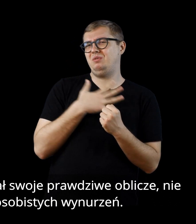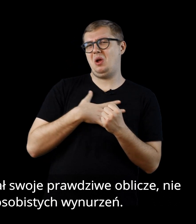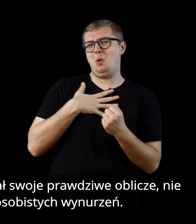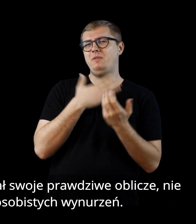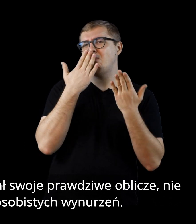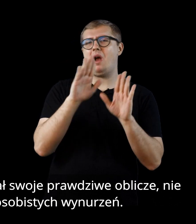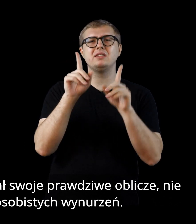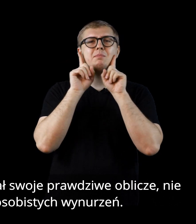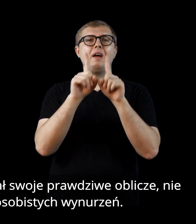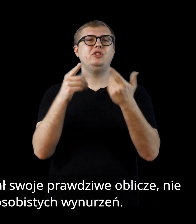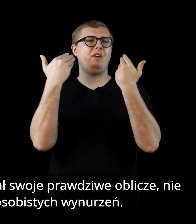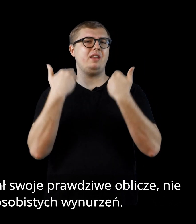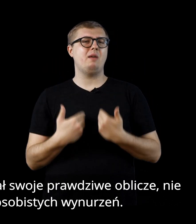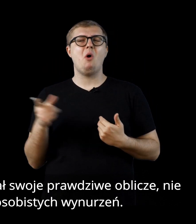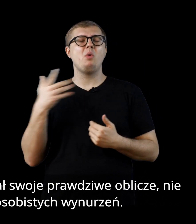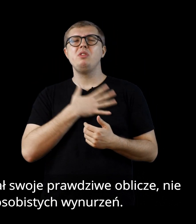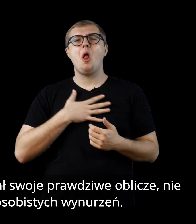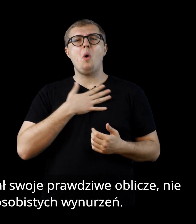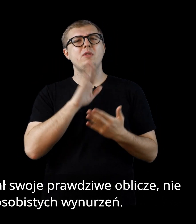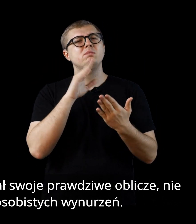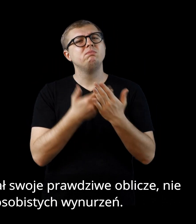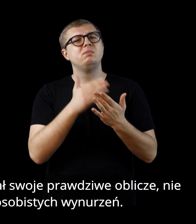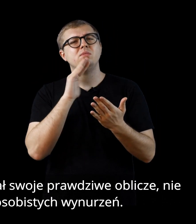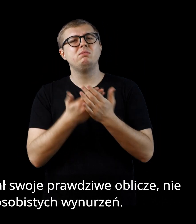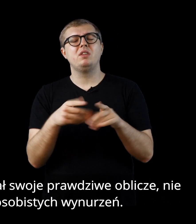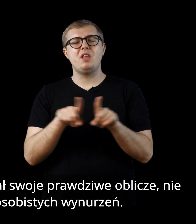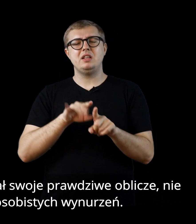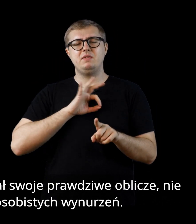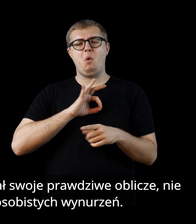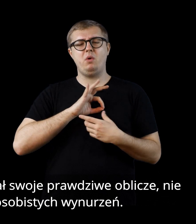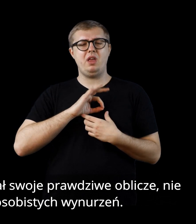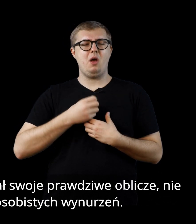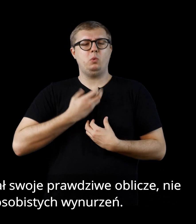Bardzo niechętnie ujawniał swoje prawdziwe oblicze. Nie lubił zwierzeń i osobistych wynurzeń.